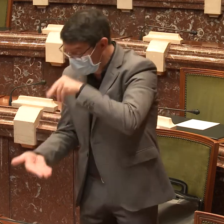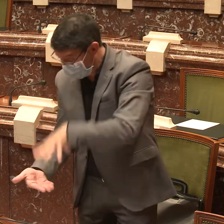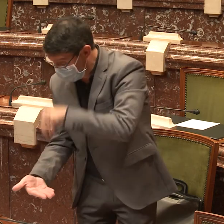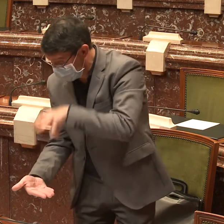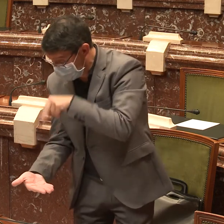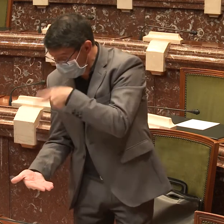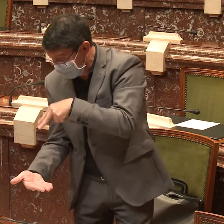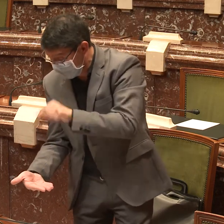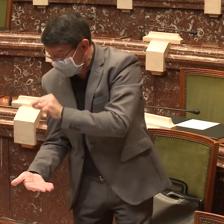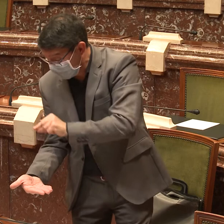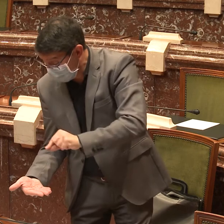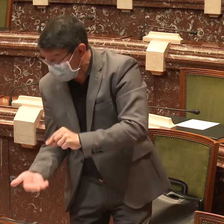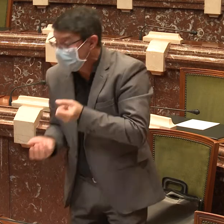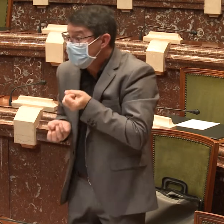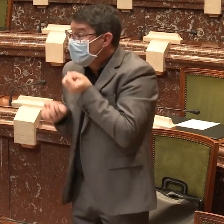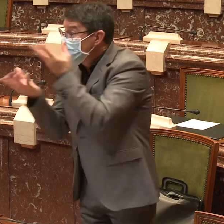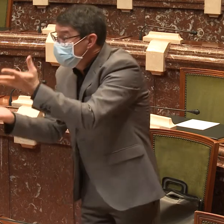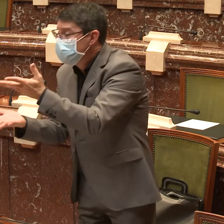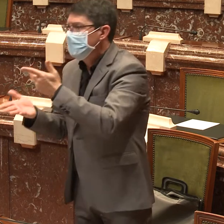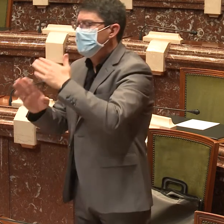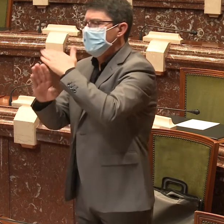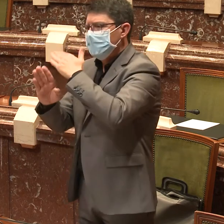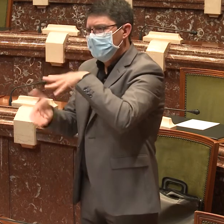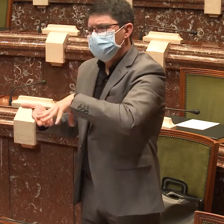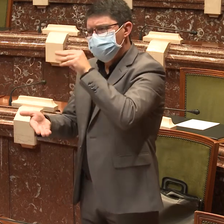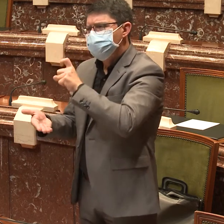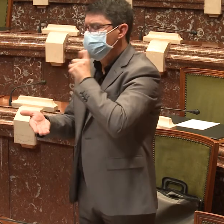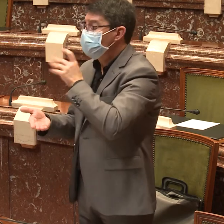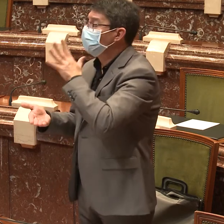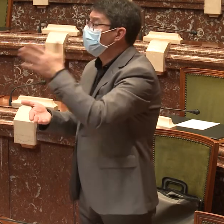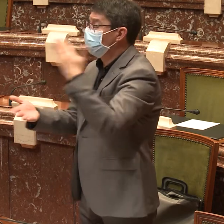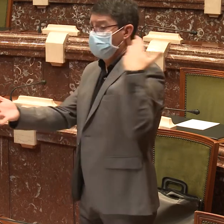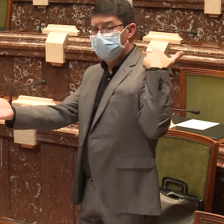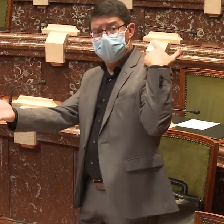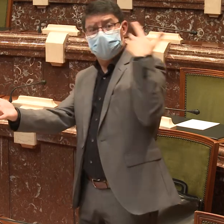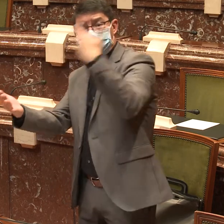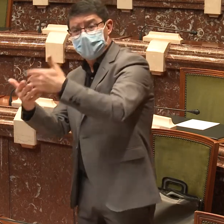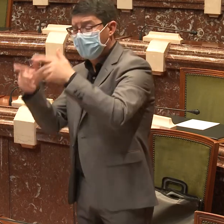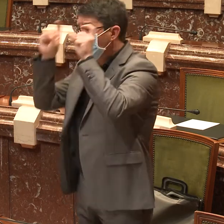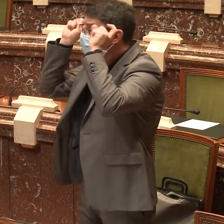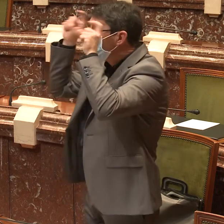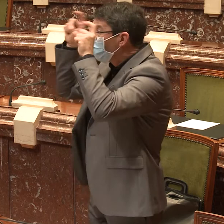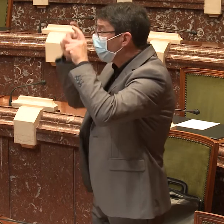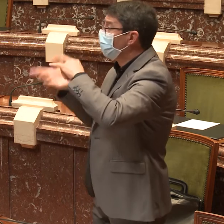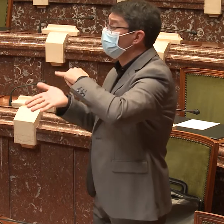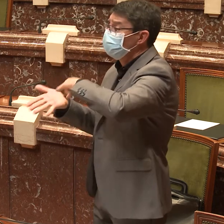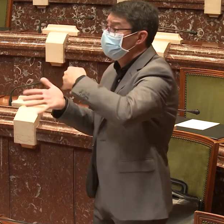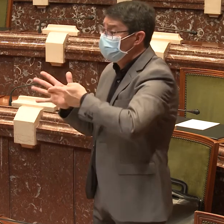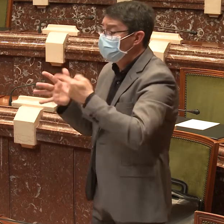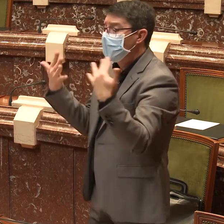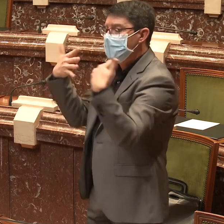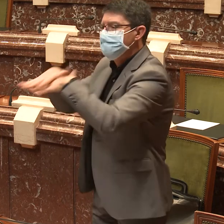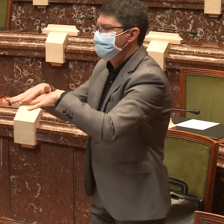También nos encontramos con un porcentaje alto de personas sordas que, a causa de un sistema educativo no inclusivo, tienen